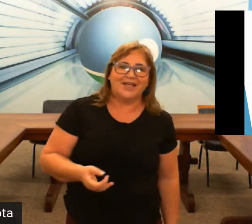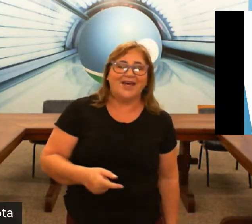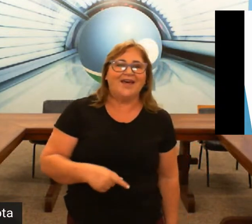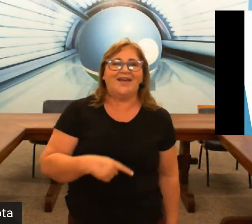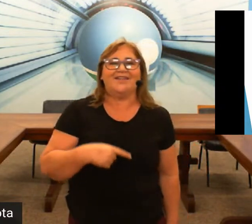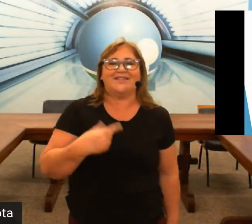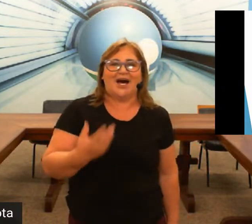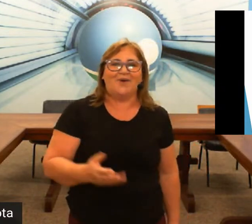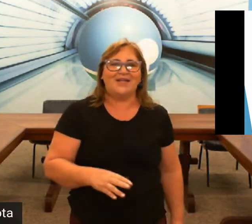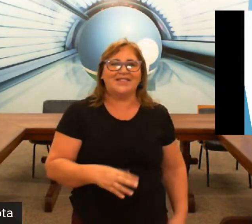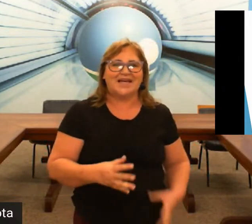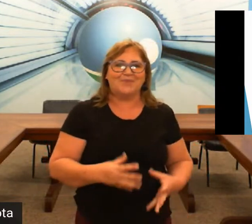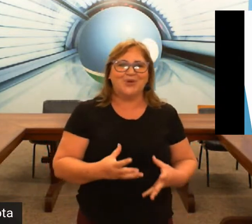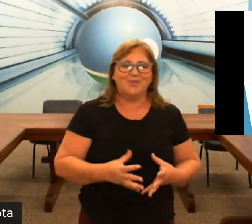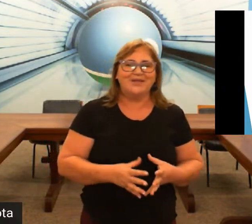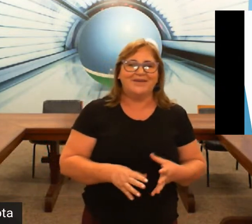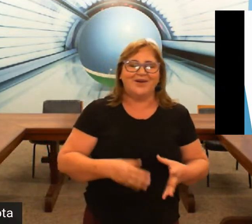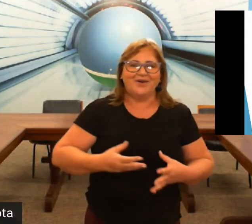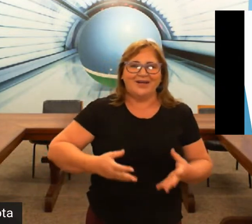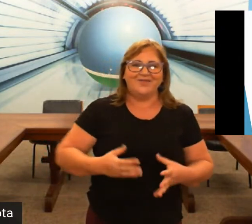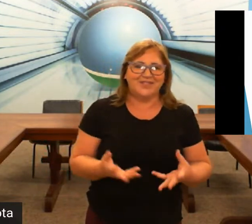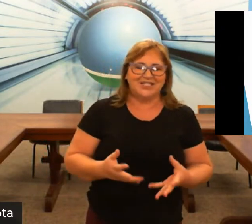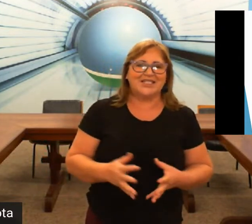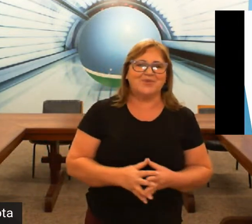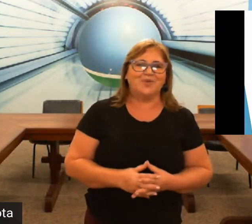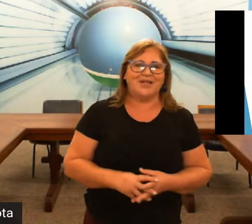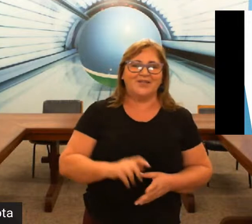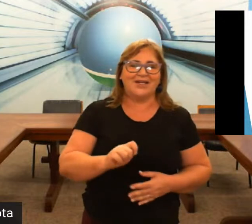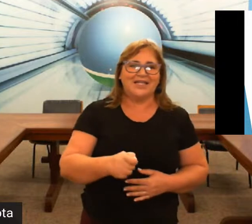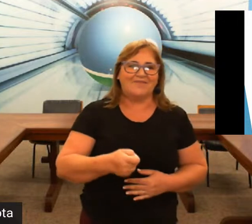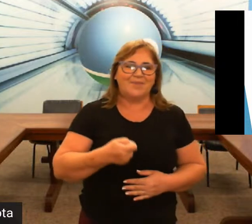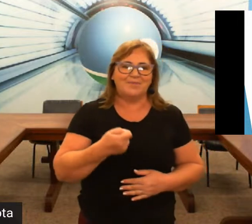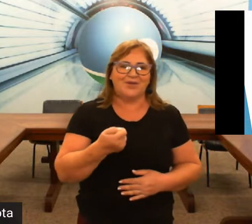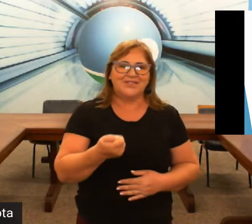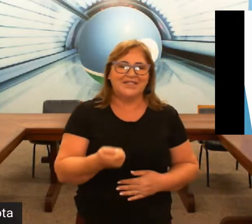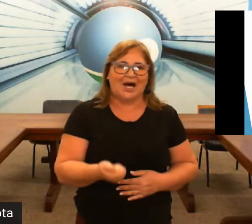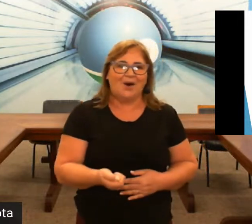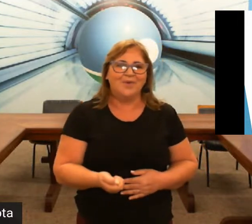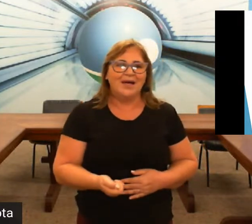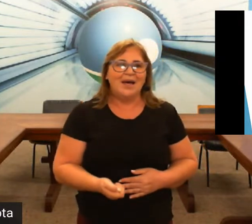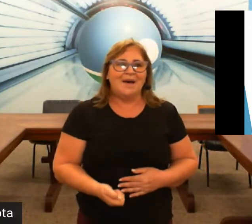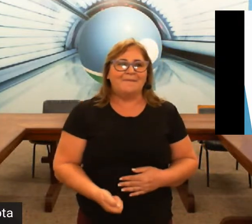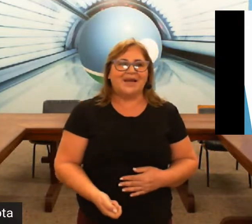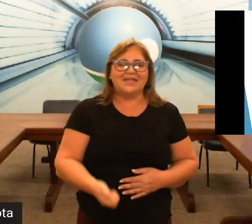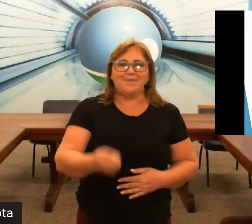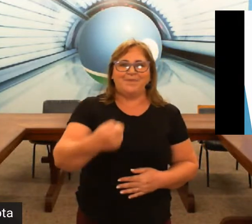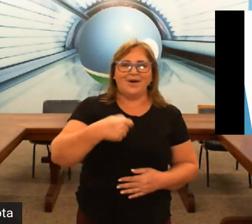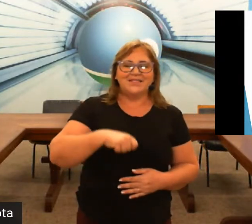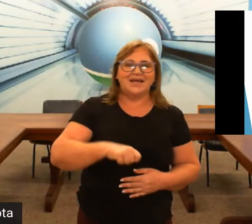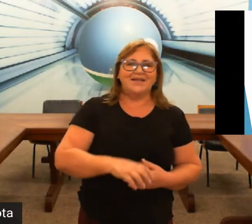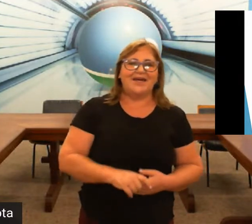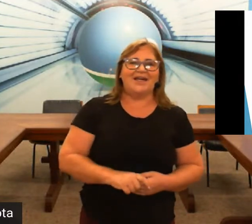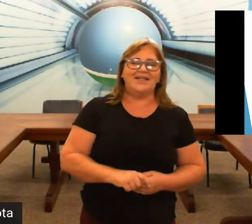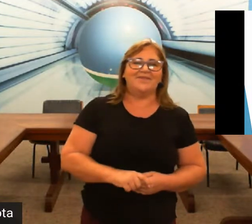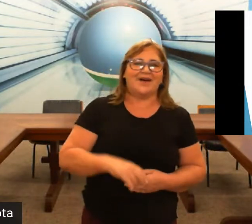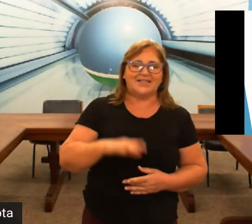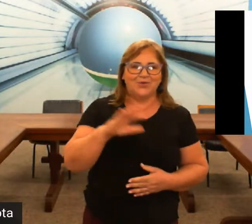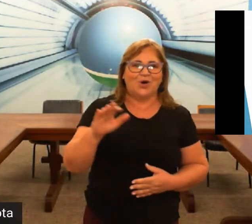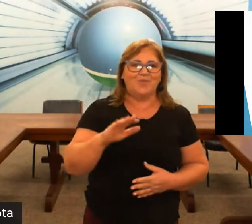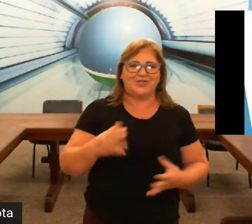dele e tal e ele sabe o nome e você já sabe o nome dele então ele grava primeiro o sinal pra depois ele fazer o nome